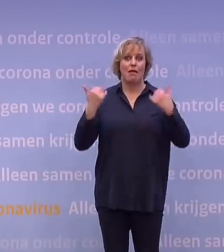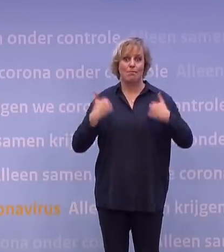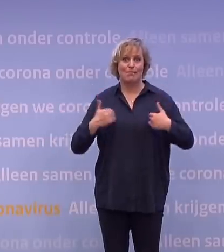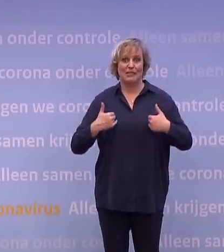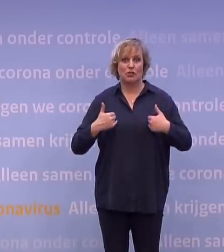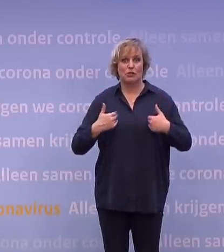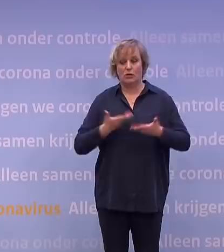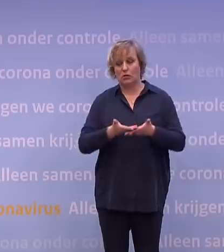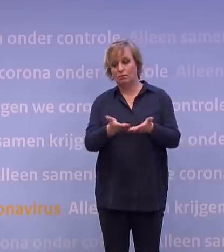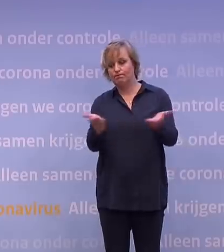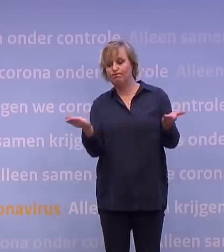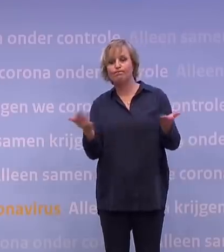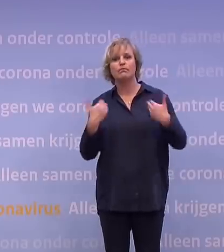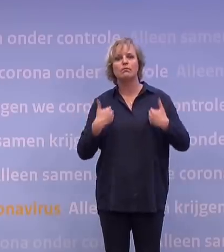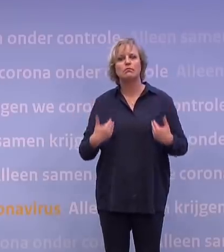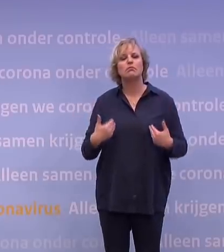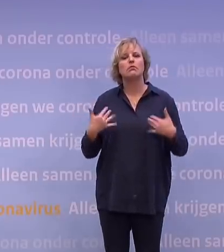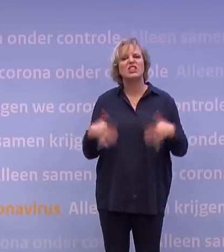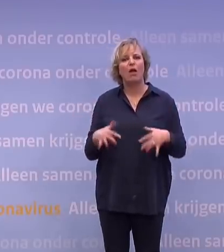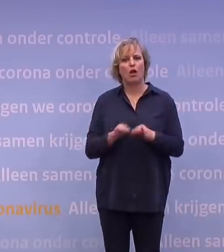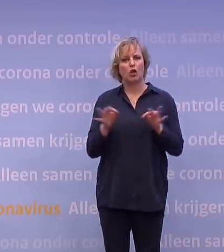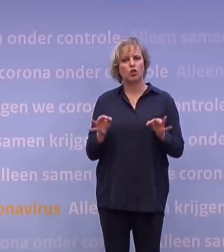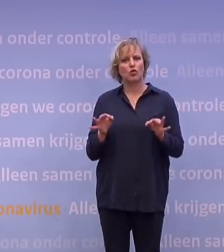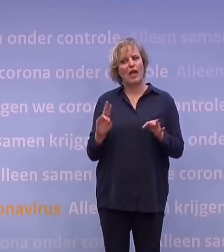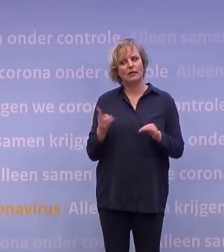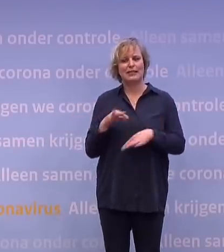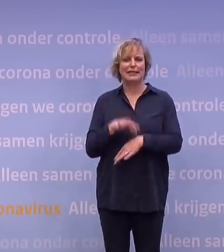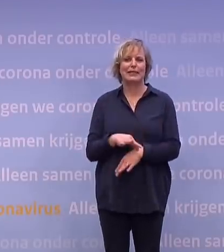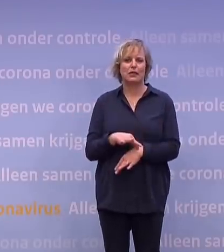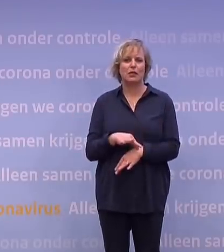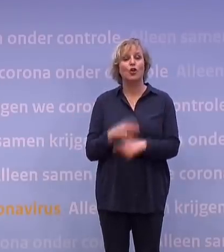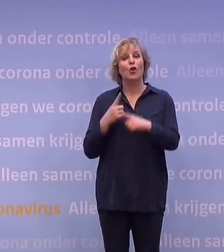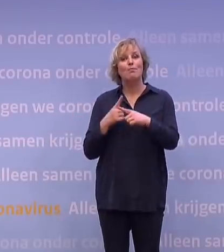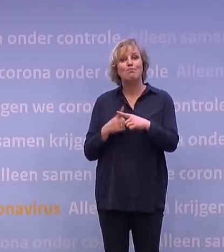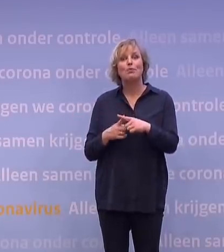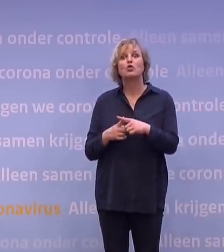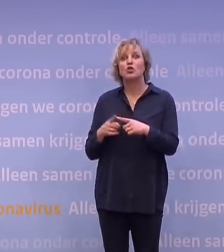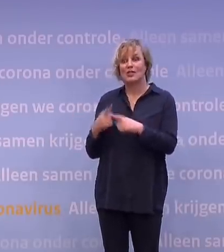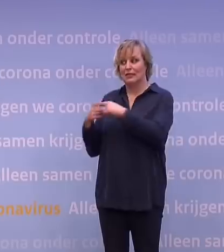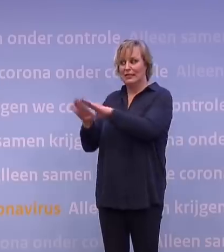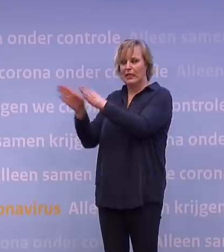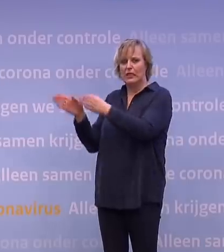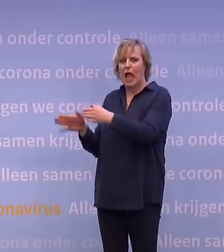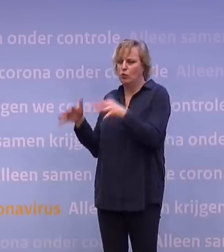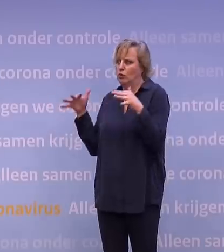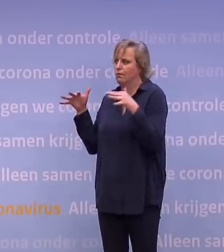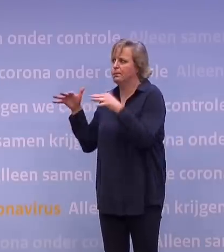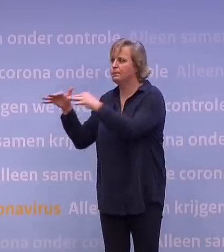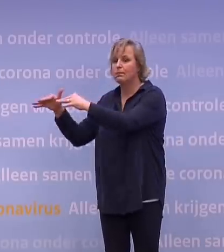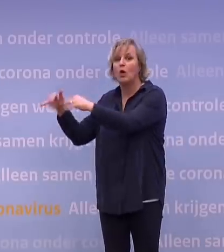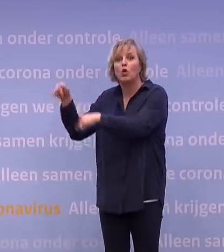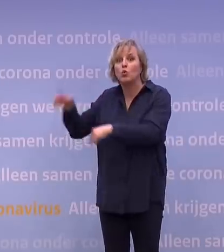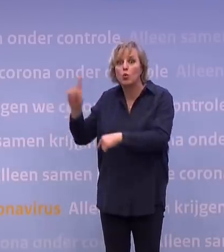gezondheid die ernstig ziek kunnen worden, maar ook opnieuw een totale overbelasting van de ziekenhuizen en die zijn op dit moment nog steeds